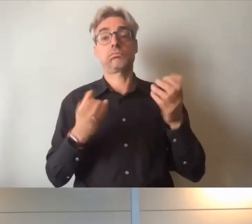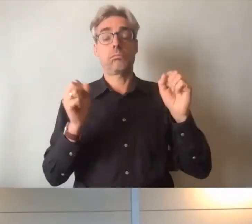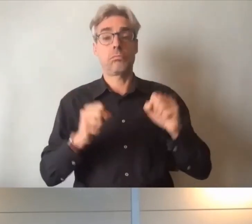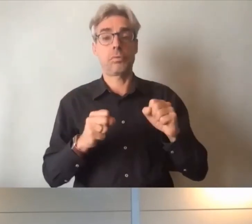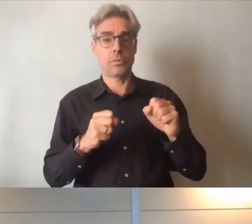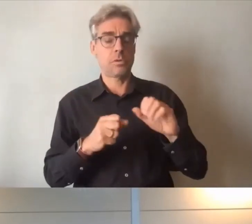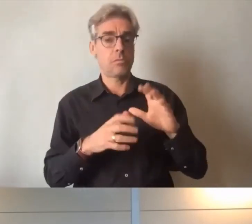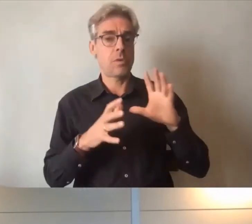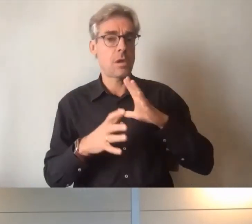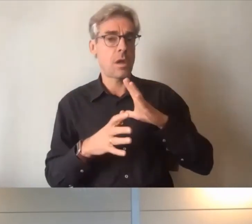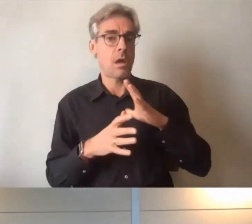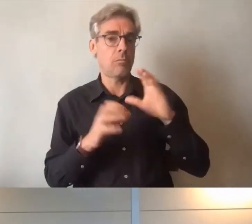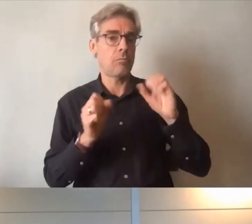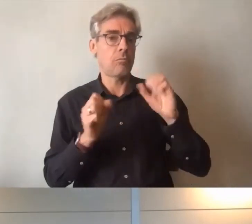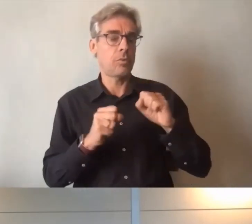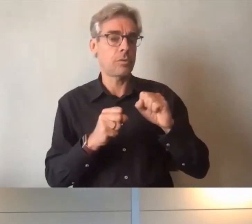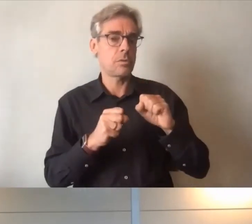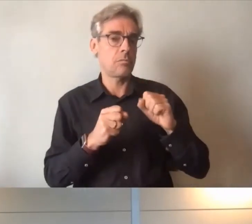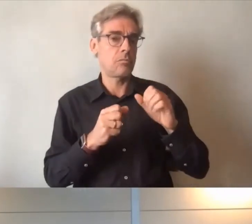surmonté lui aussi